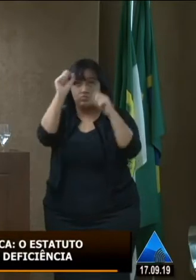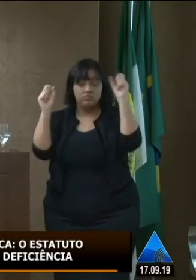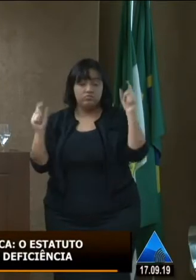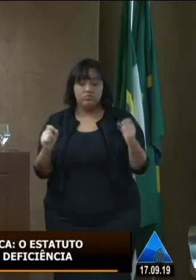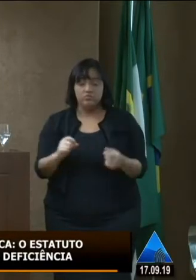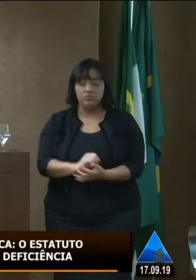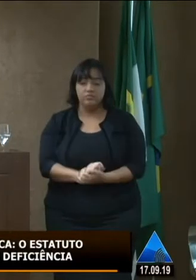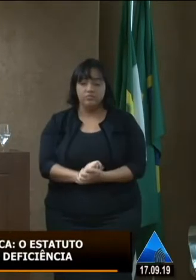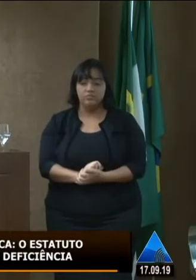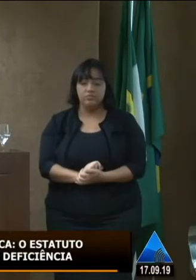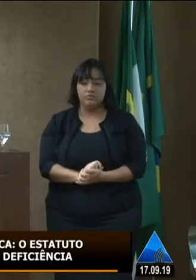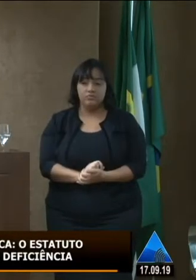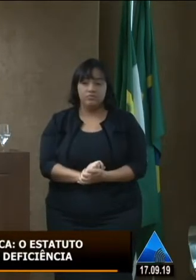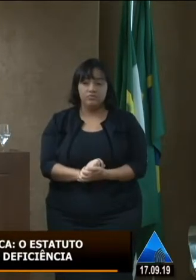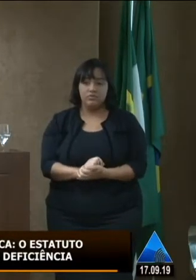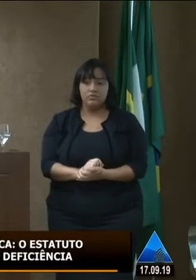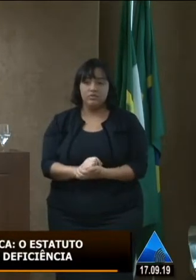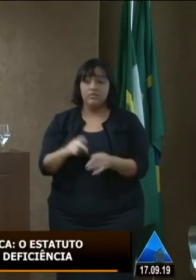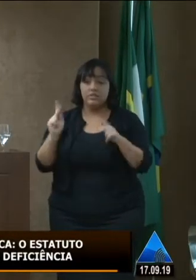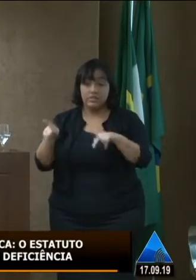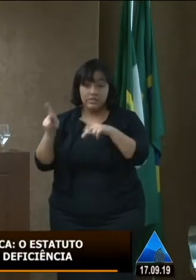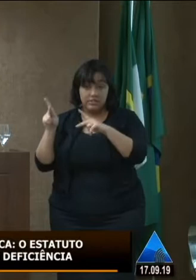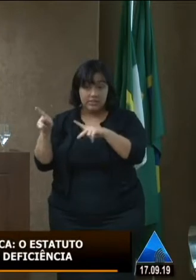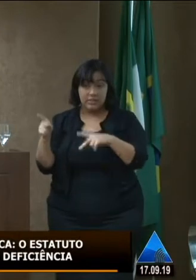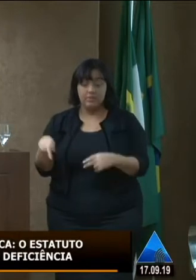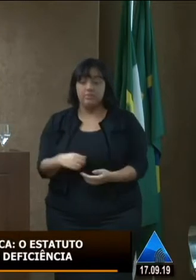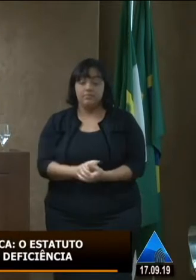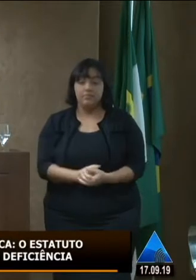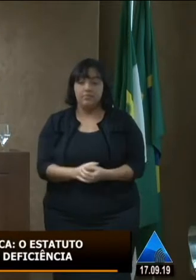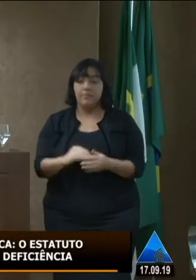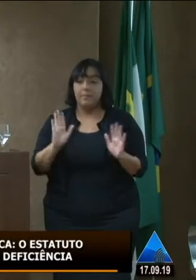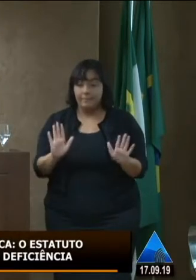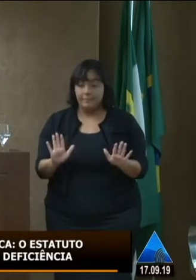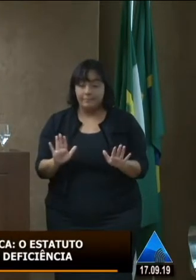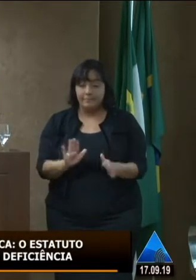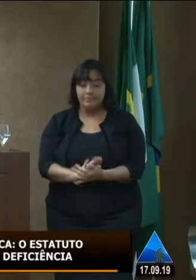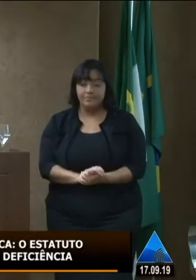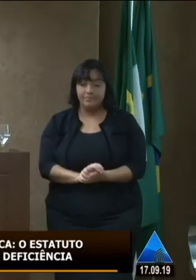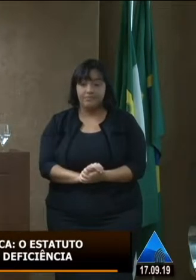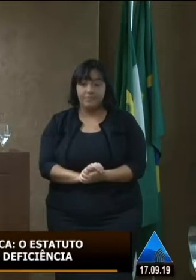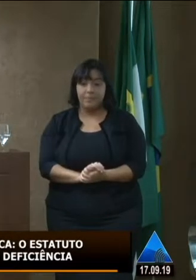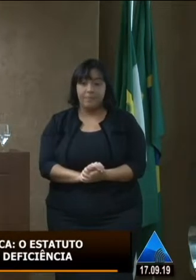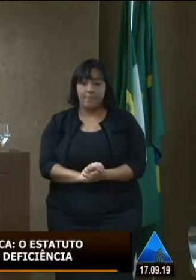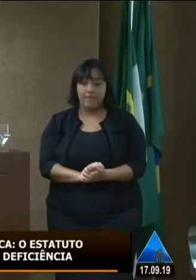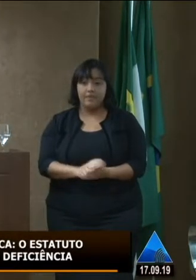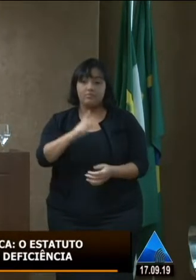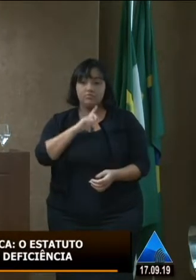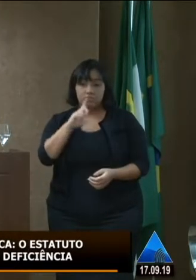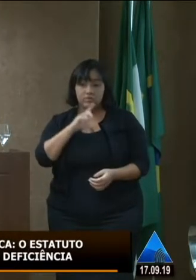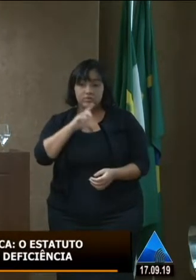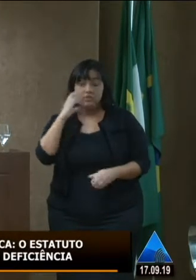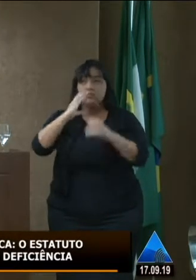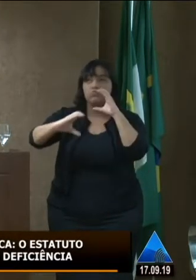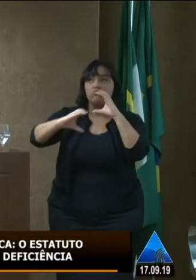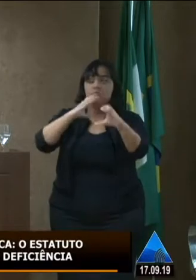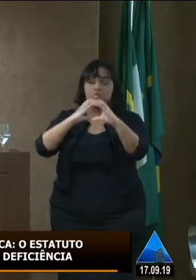estabelecido interlocução permanente mas principalmente estabelecermos um diálogo com